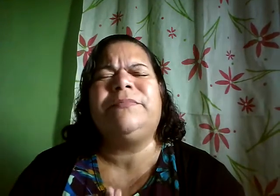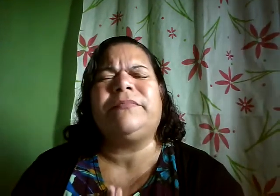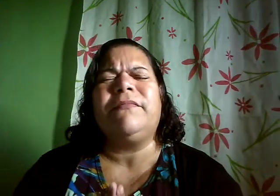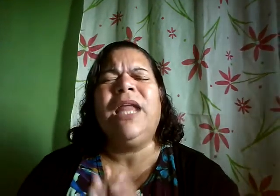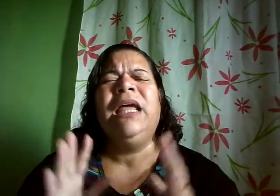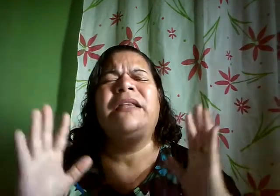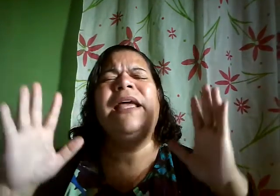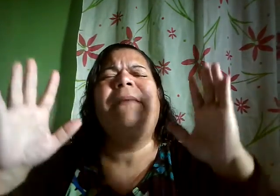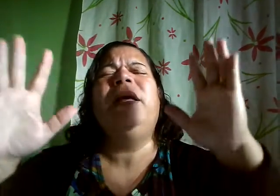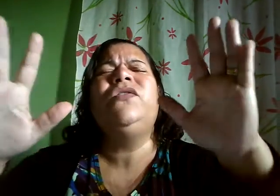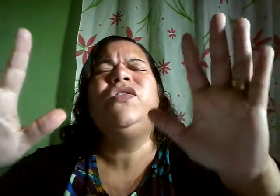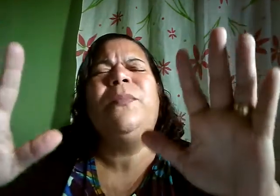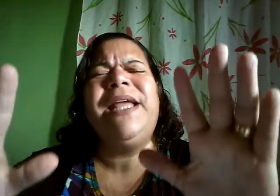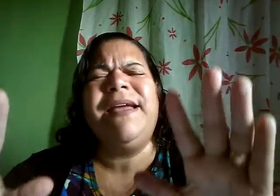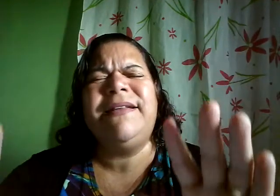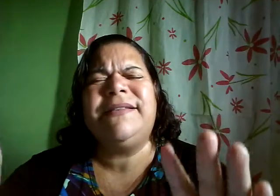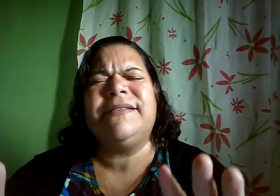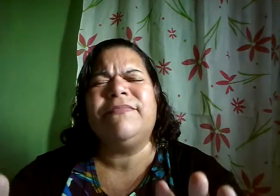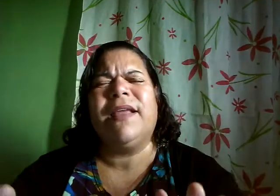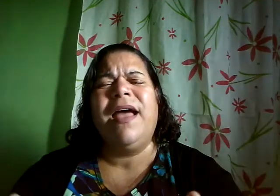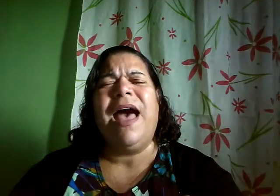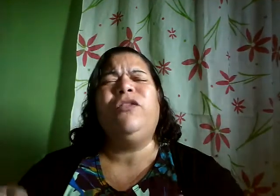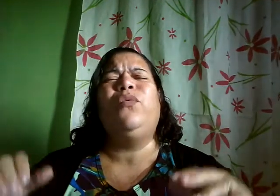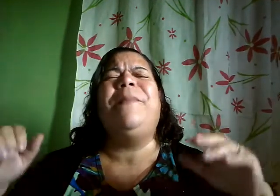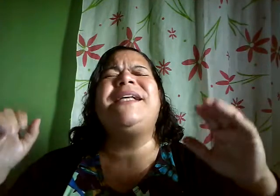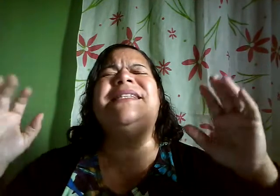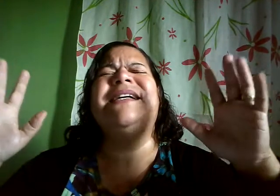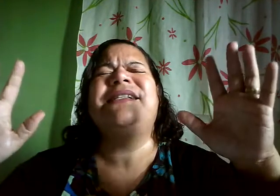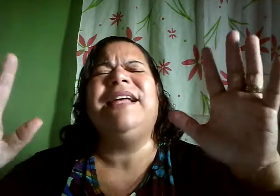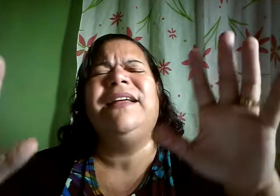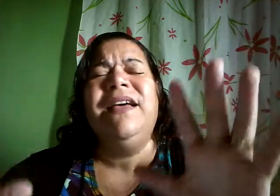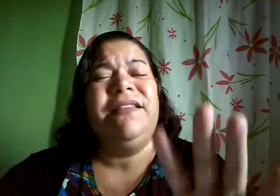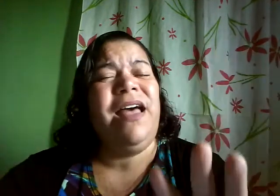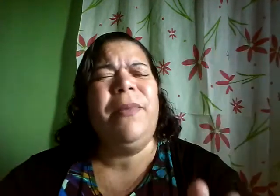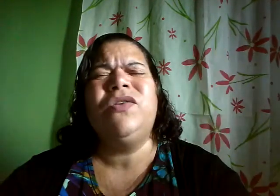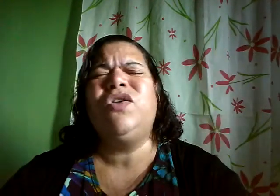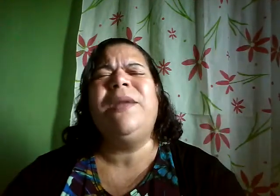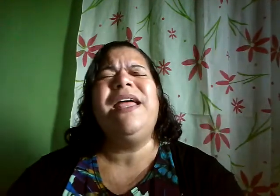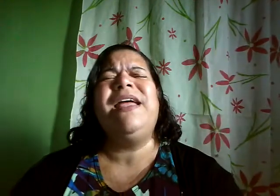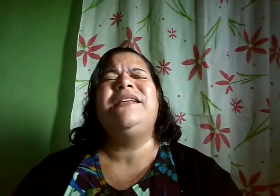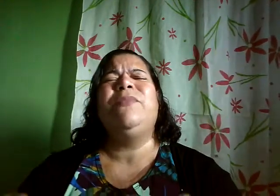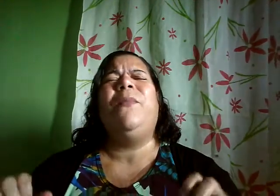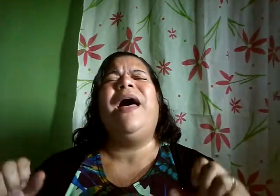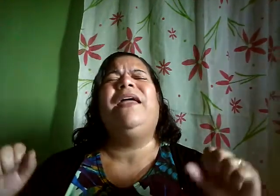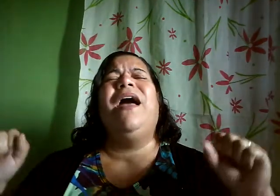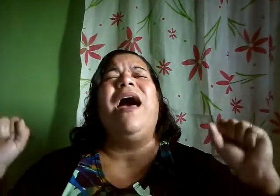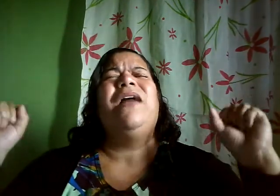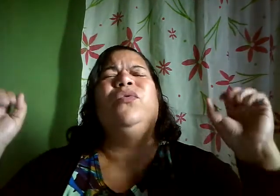derramando sobre eles a tua presença derramando sobre eles meu pai a